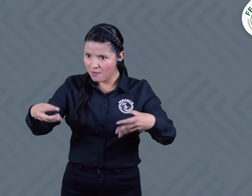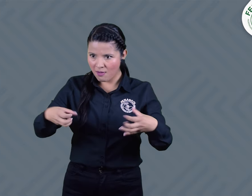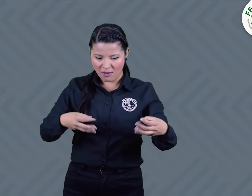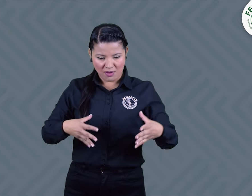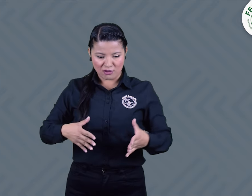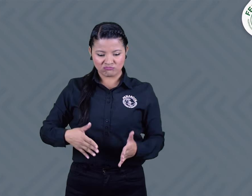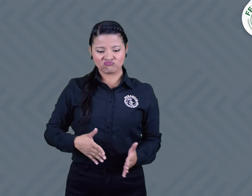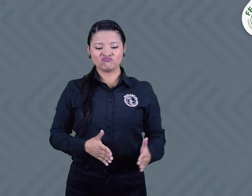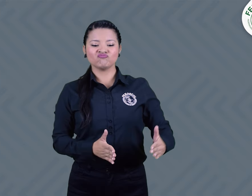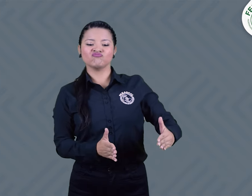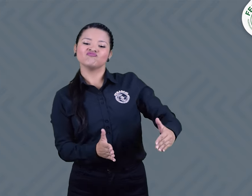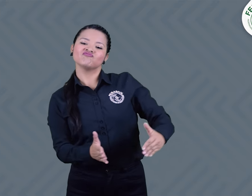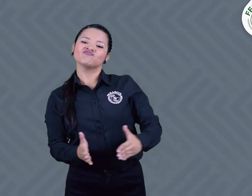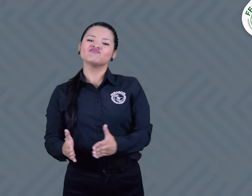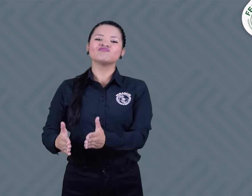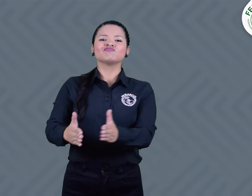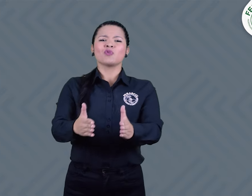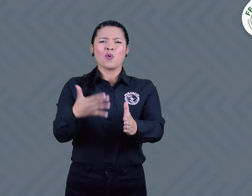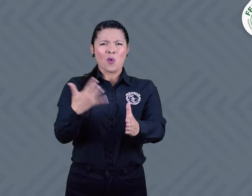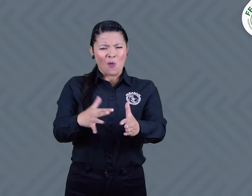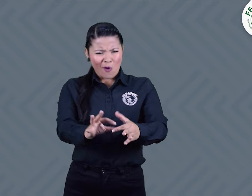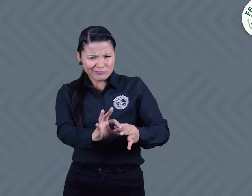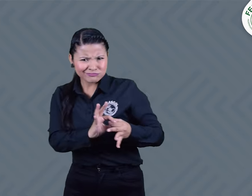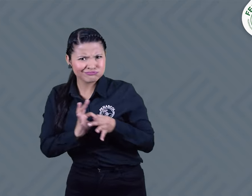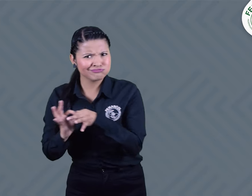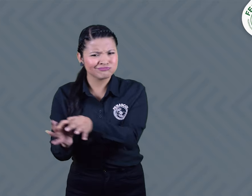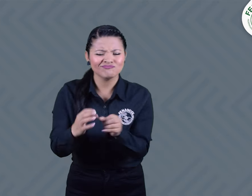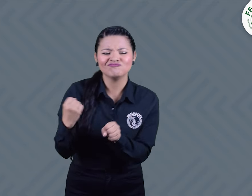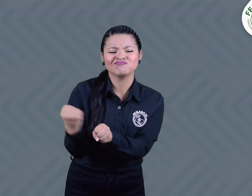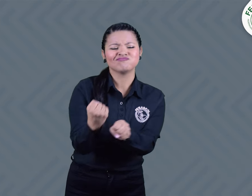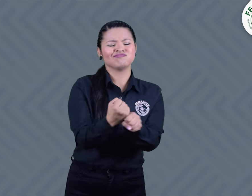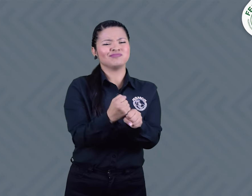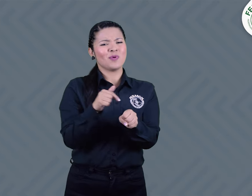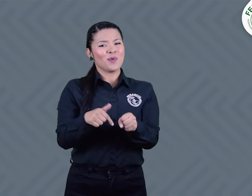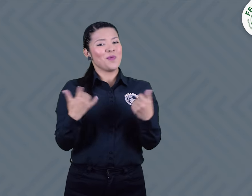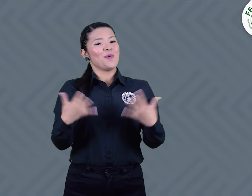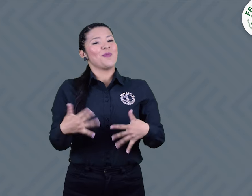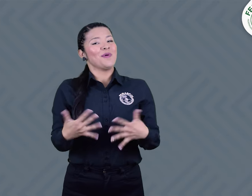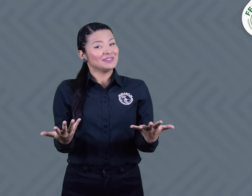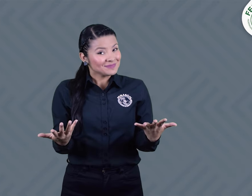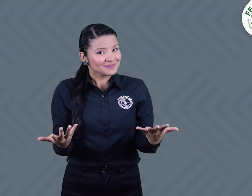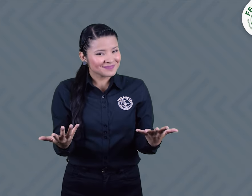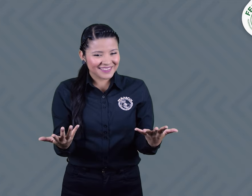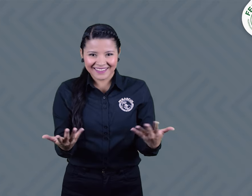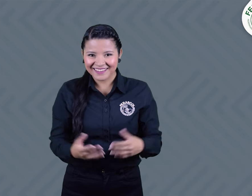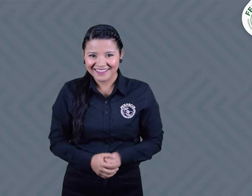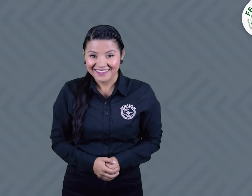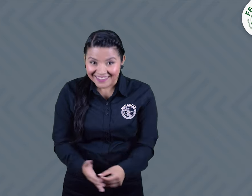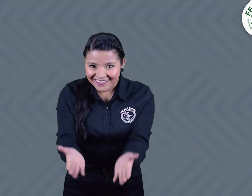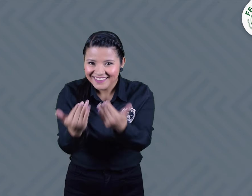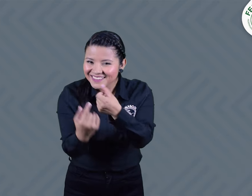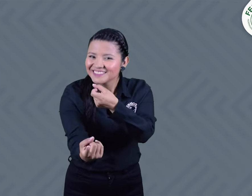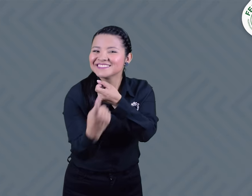y compartir experiencias que potencien el trabajo asociativo ¡Inscríbanse!